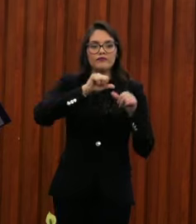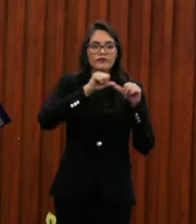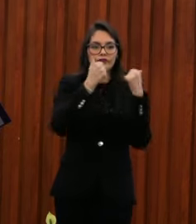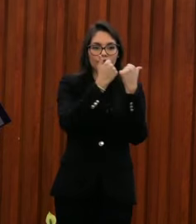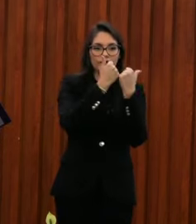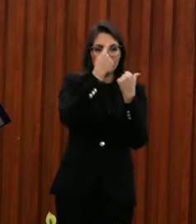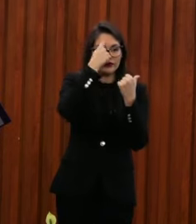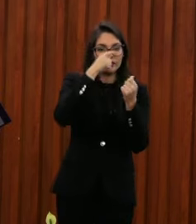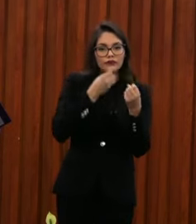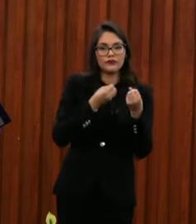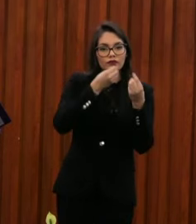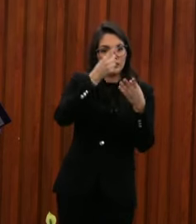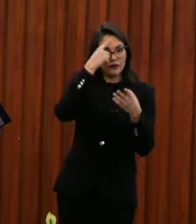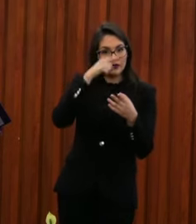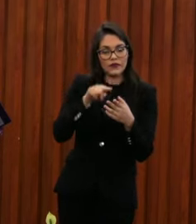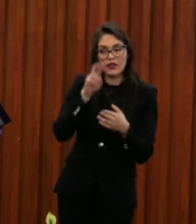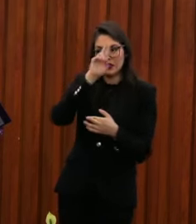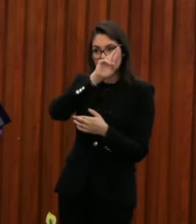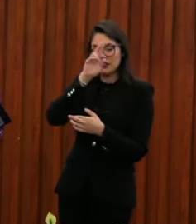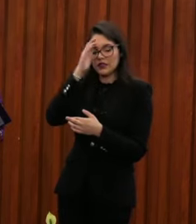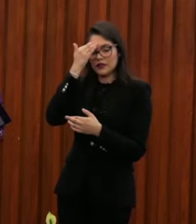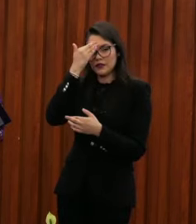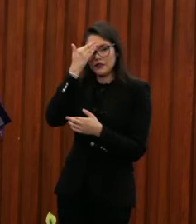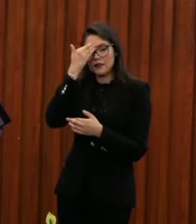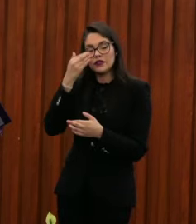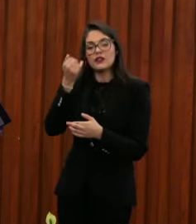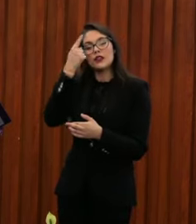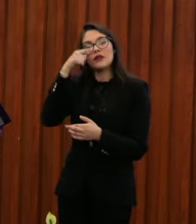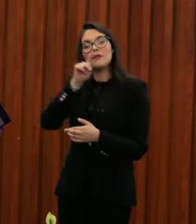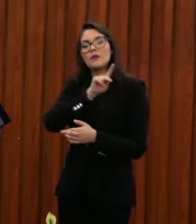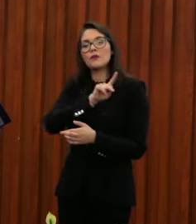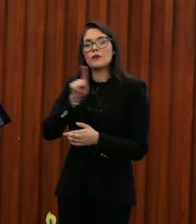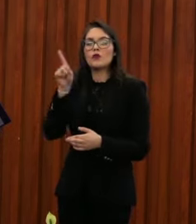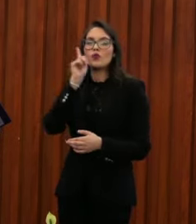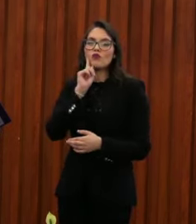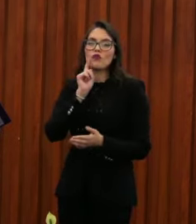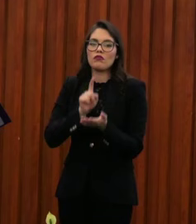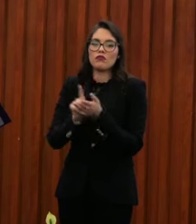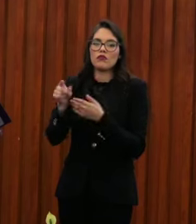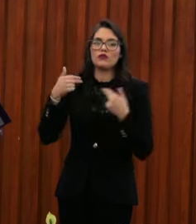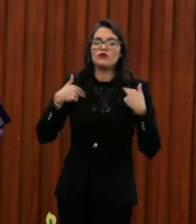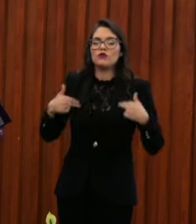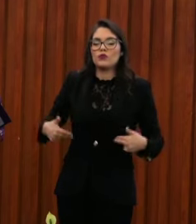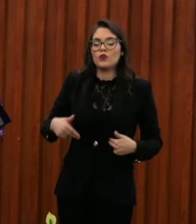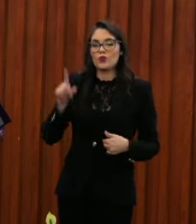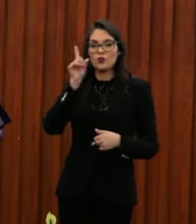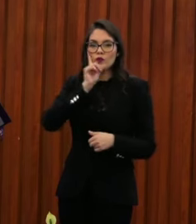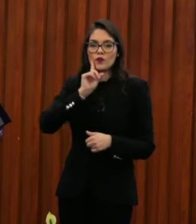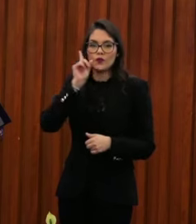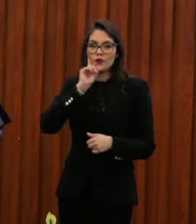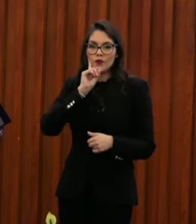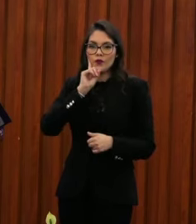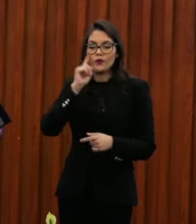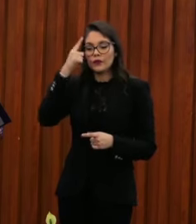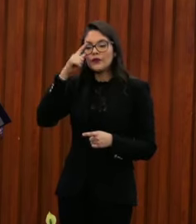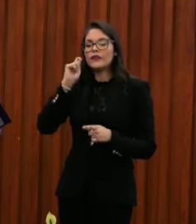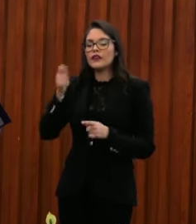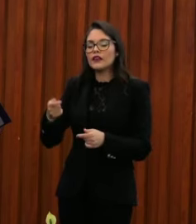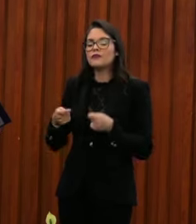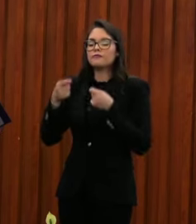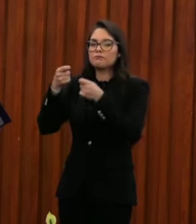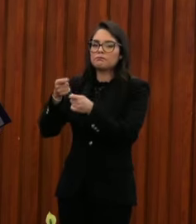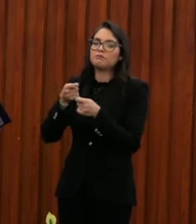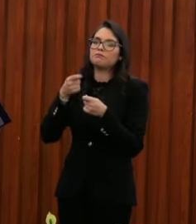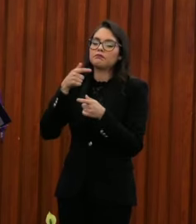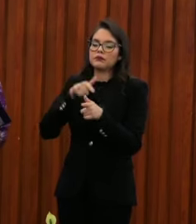respeto de los derechos humanos de las mujeres. Otorgar el premio es una forma de reconocer y visibilizar el trabajo continuo que